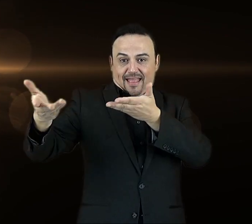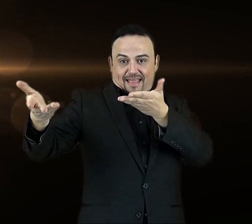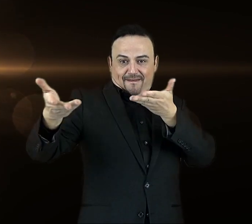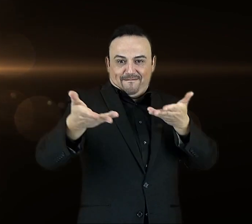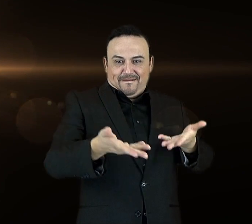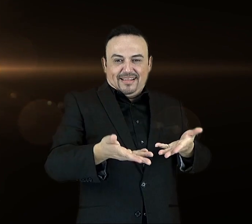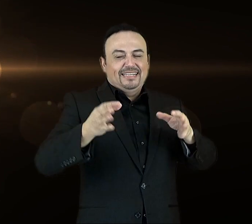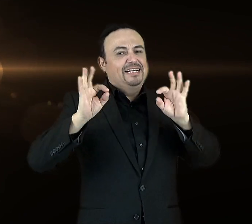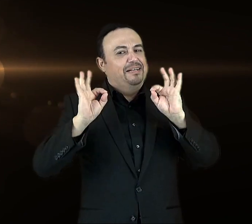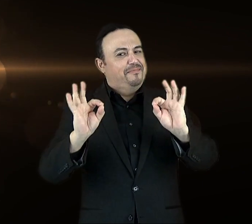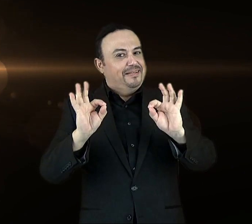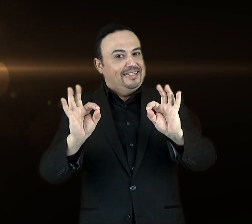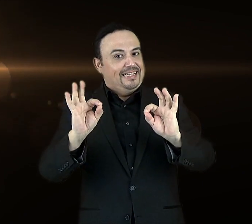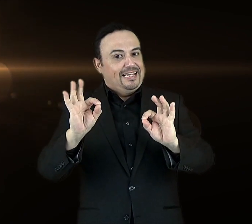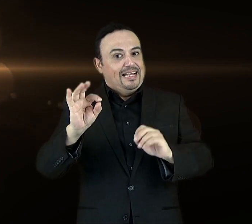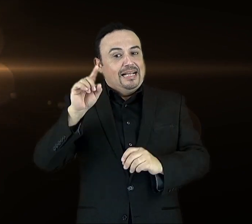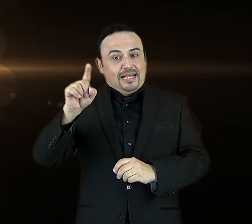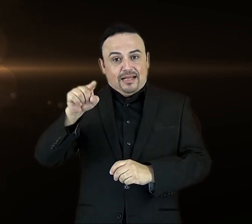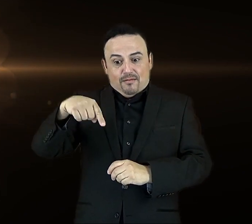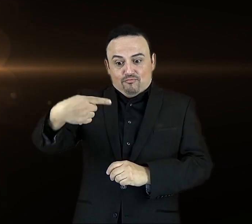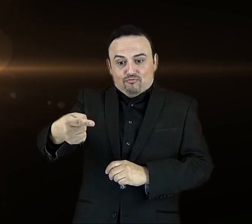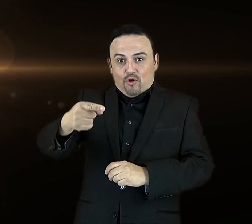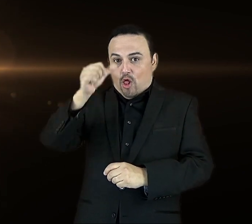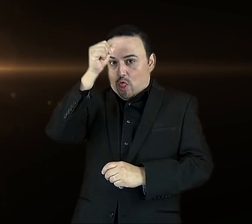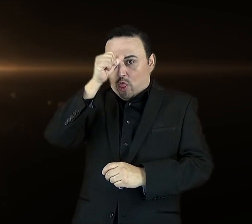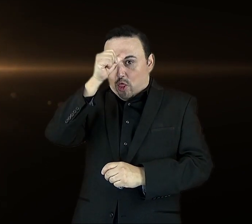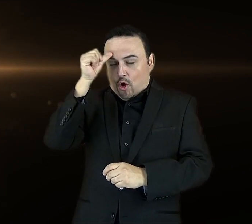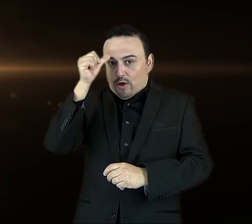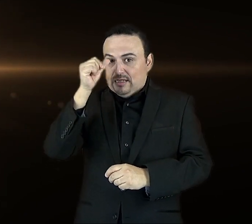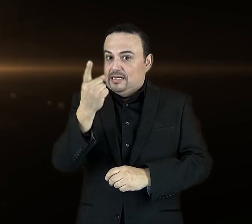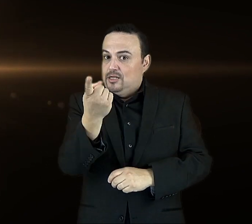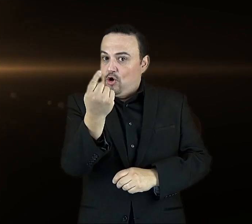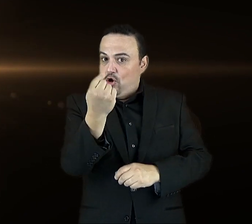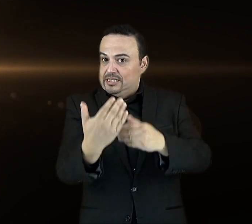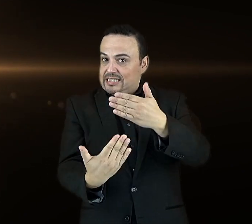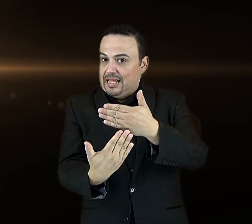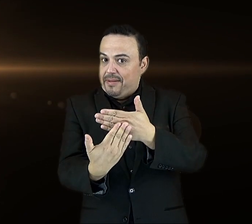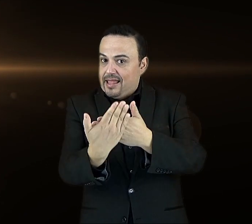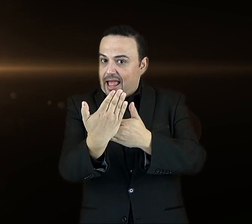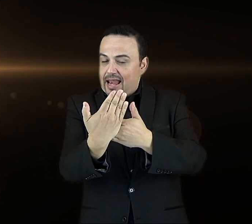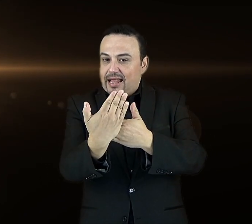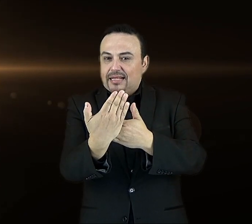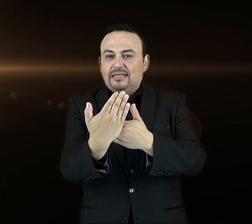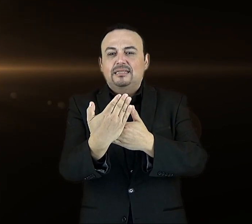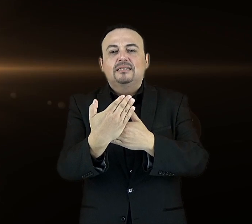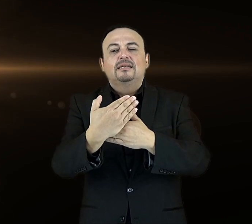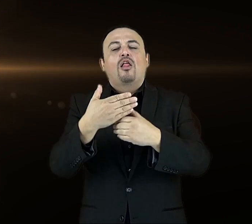para el día domingo a las 11 de la mañana en Barroso